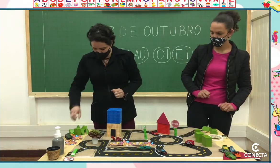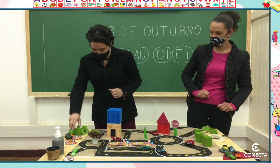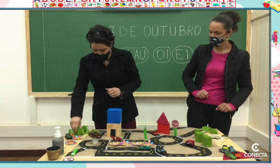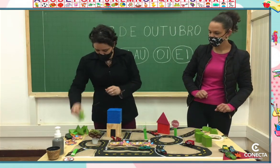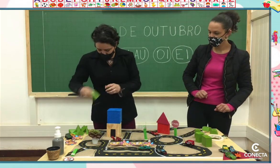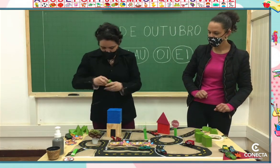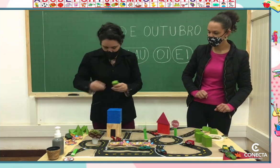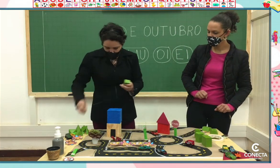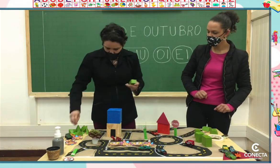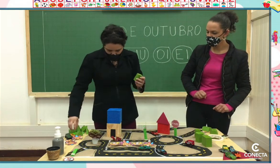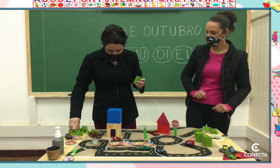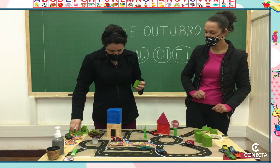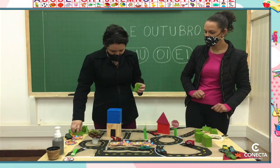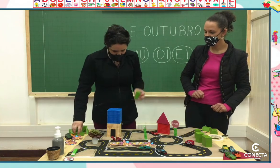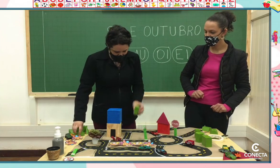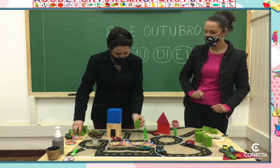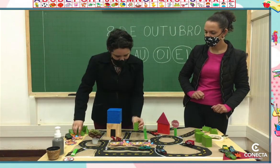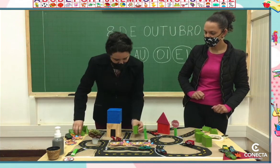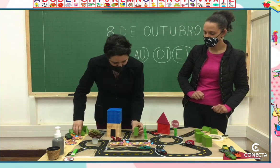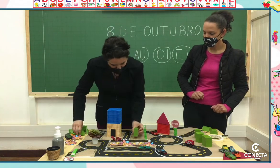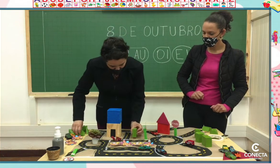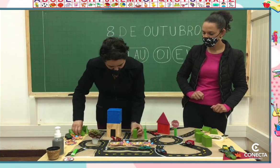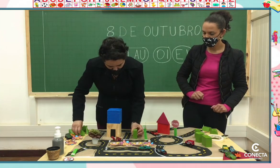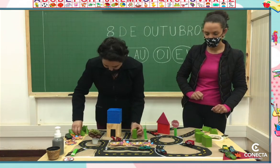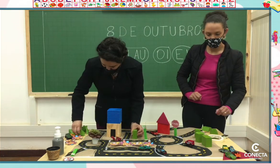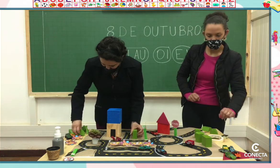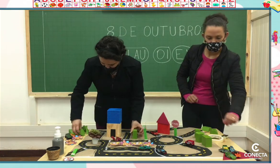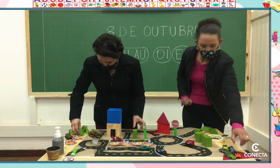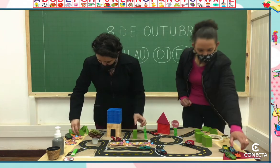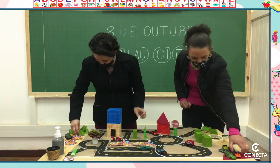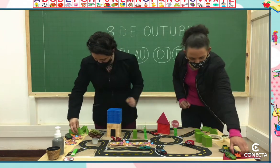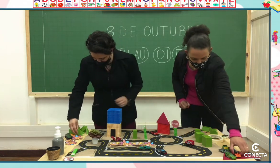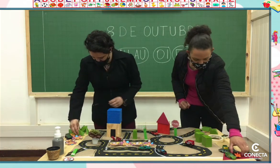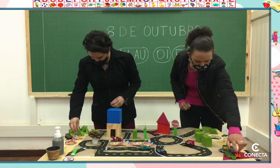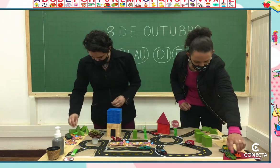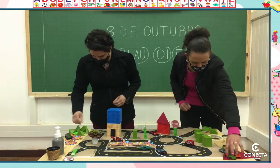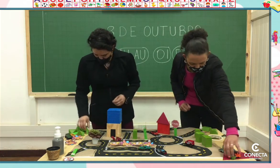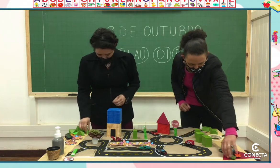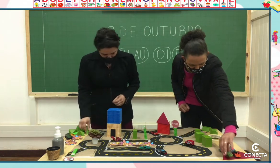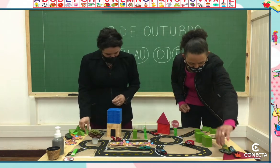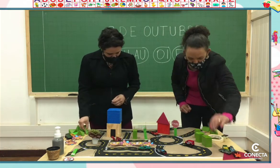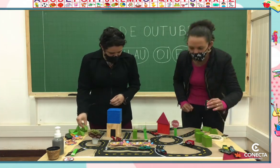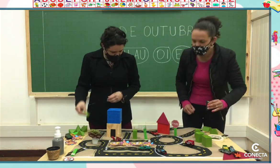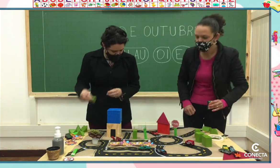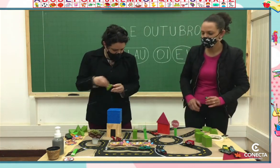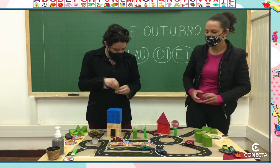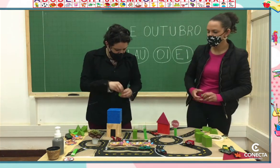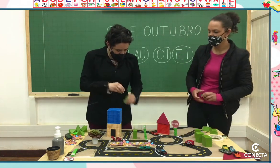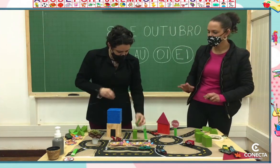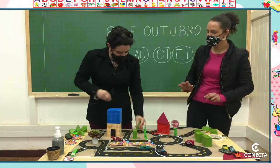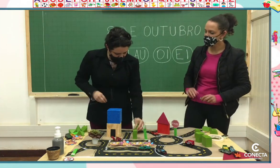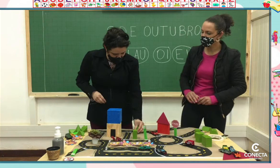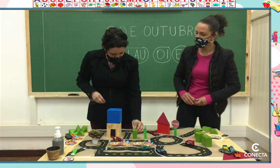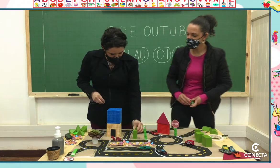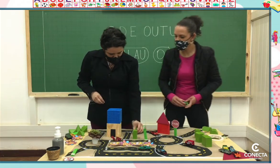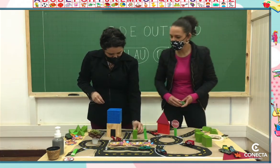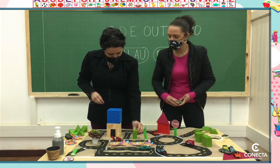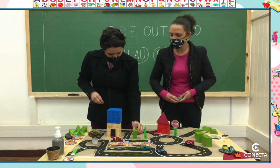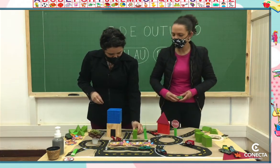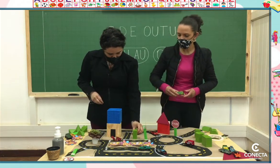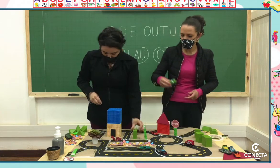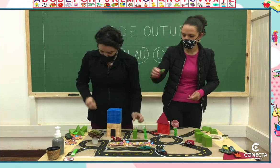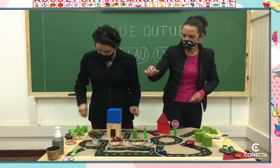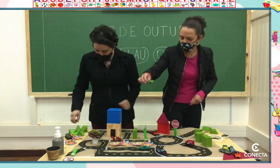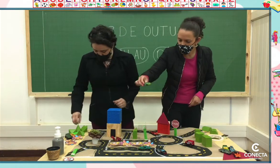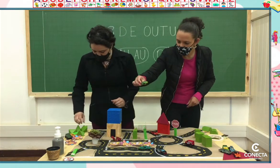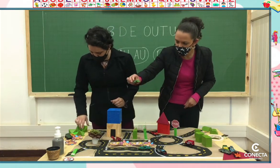Olha só. Aqui eu também tenho umas peças, ó. Vou colocar aqui. Vamos colocar mais alguns carros, professora Lilian. Nosso trânsito está